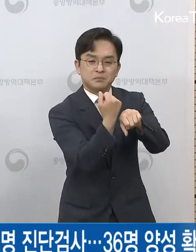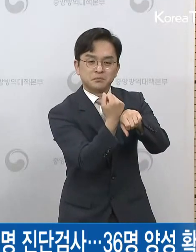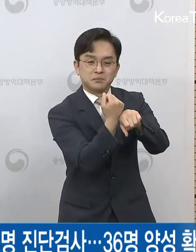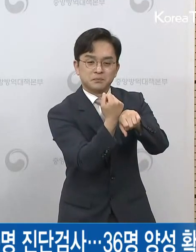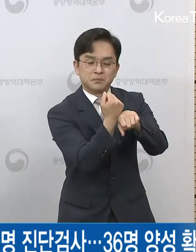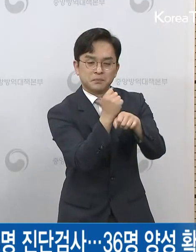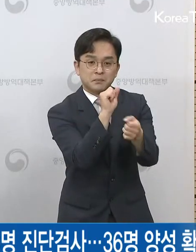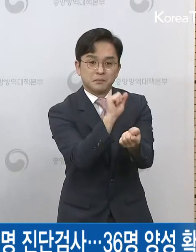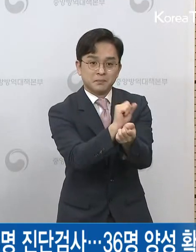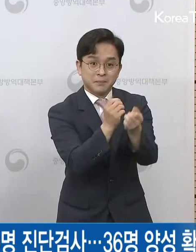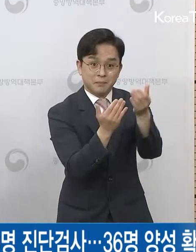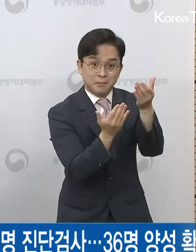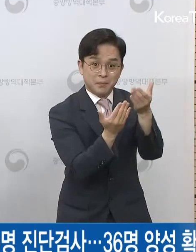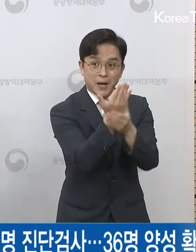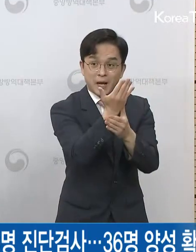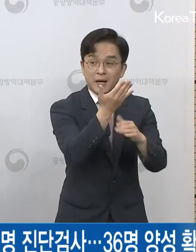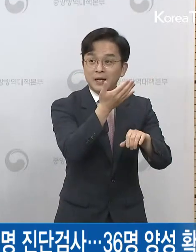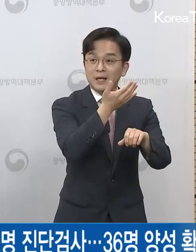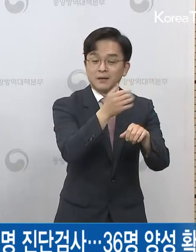노출된 상황입니다.